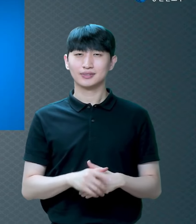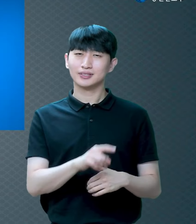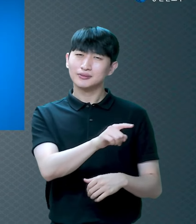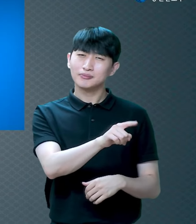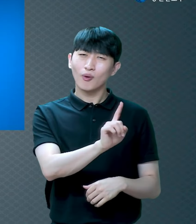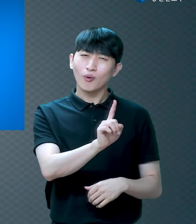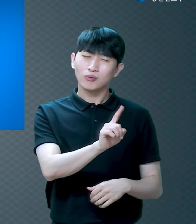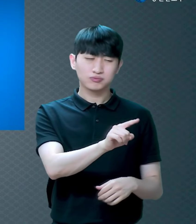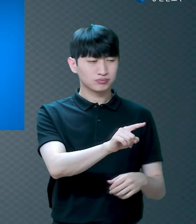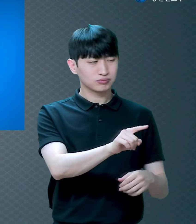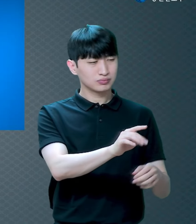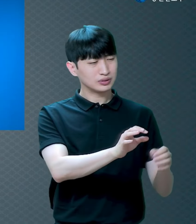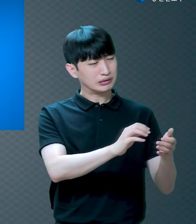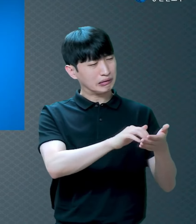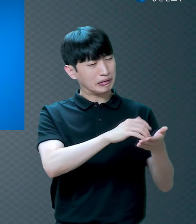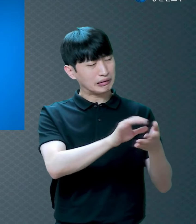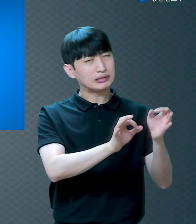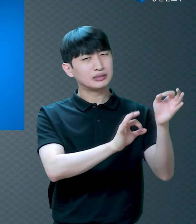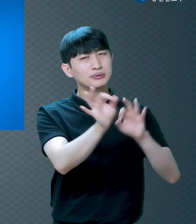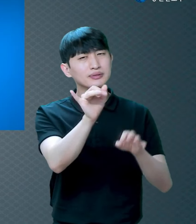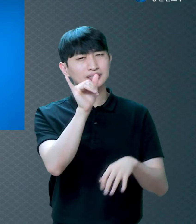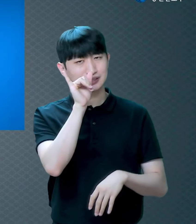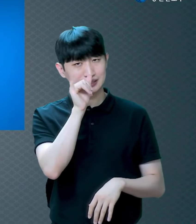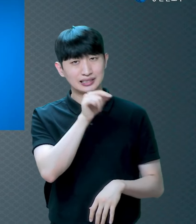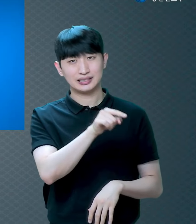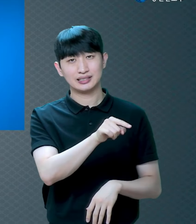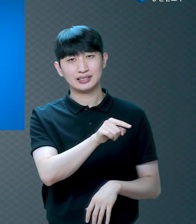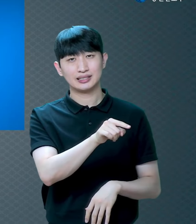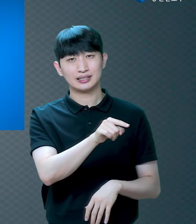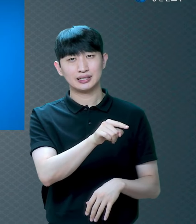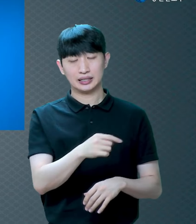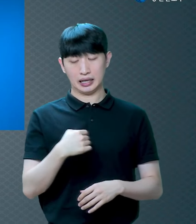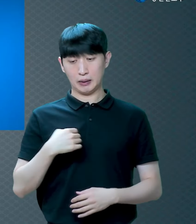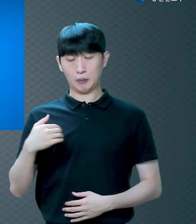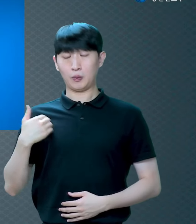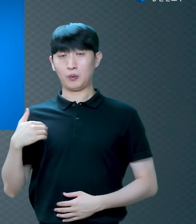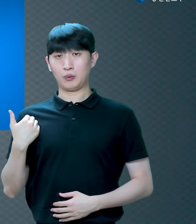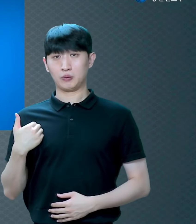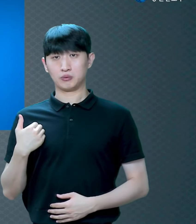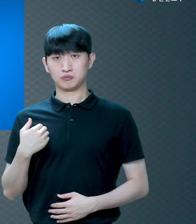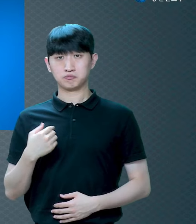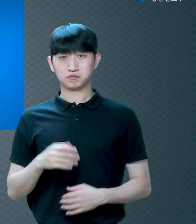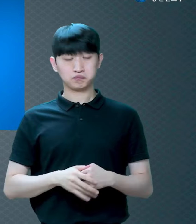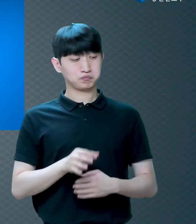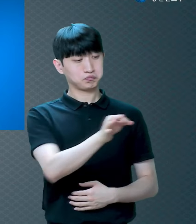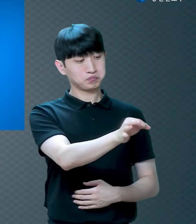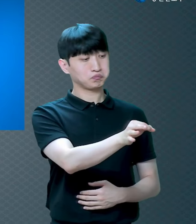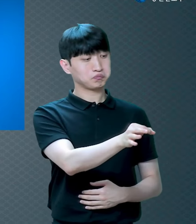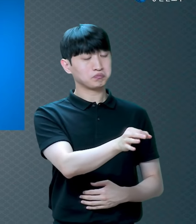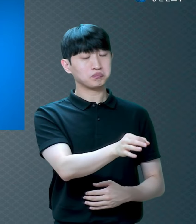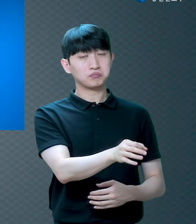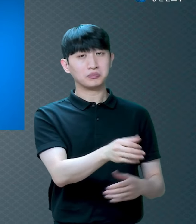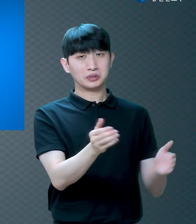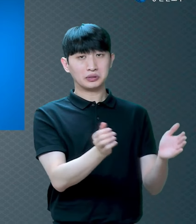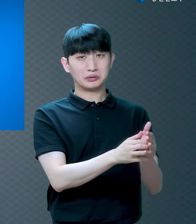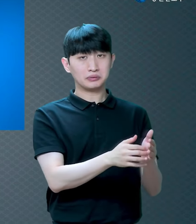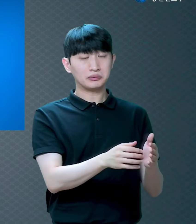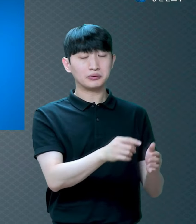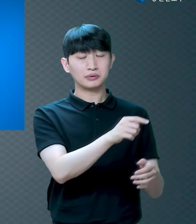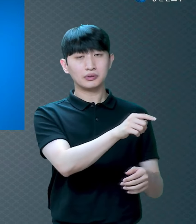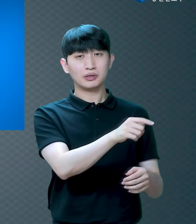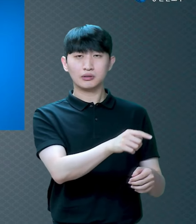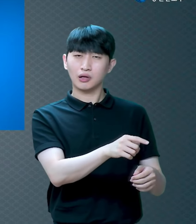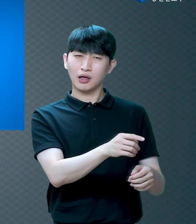잘못됐어요 보니까 저는 몰랐는데 보니까 계산이 잘못됐어요 그